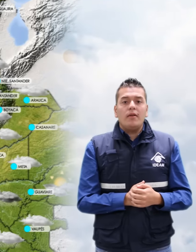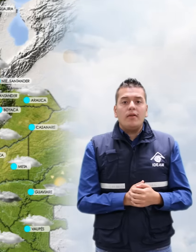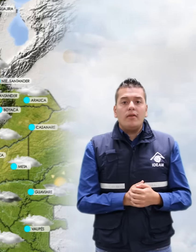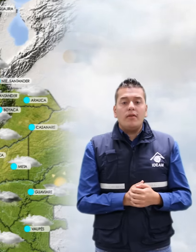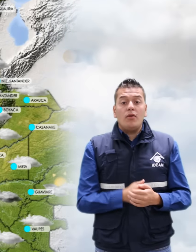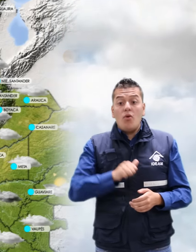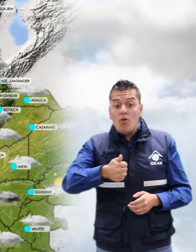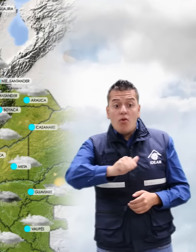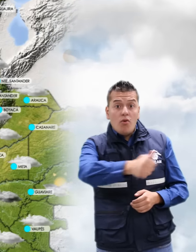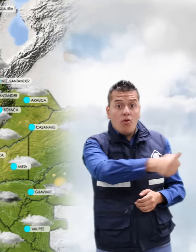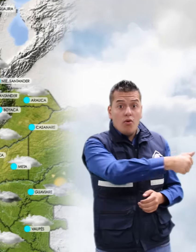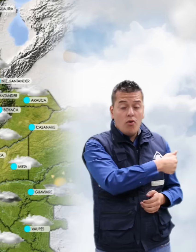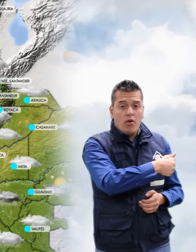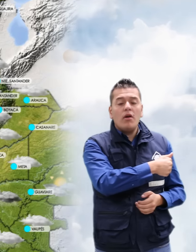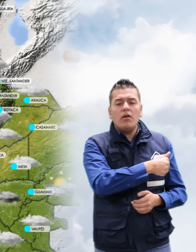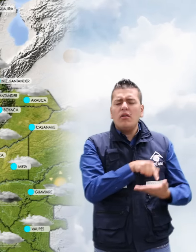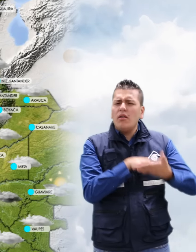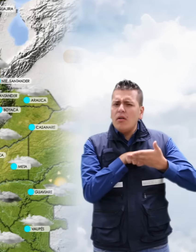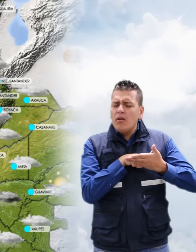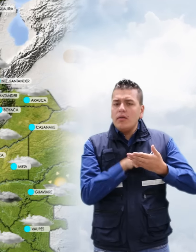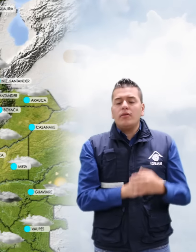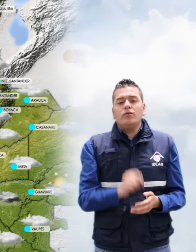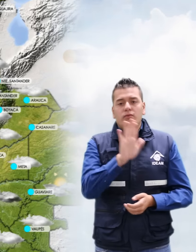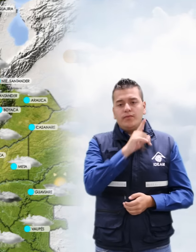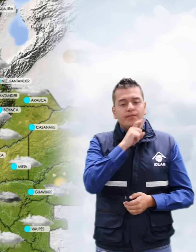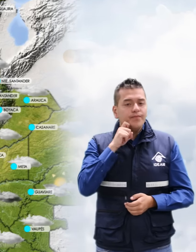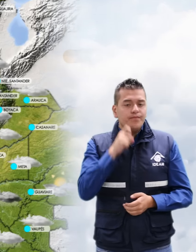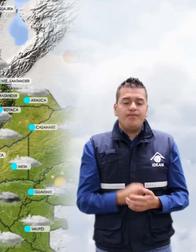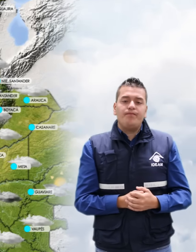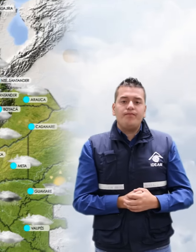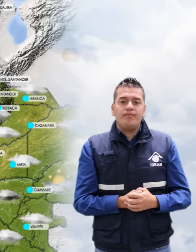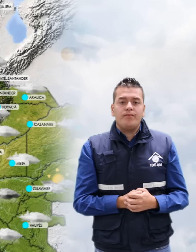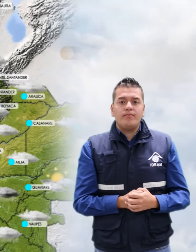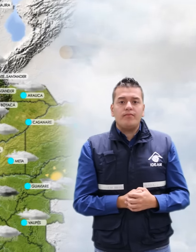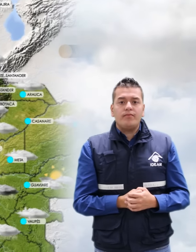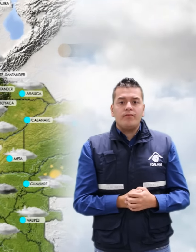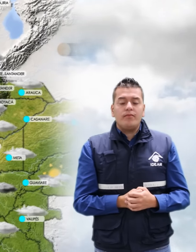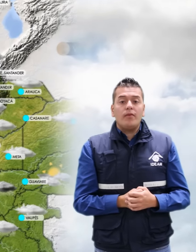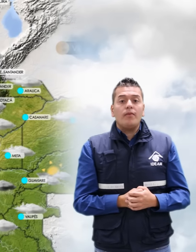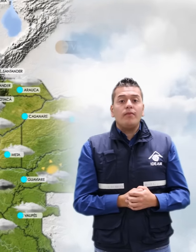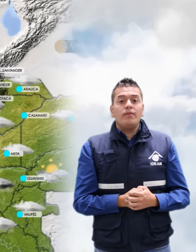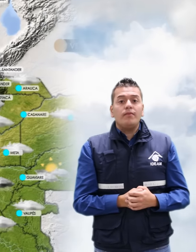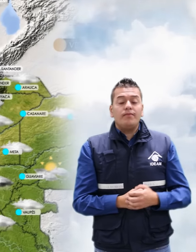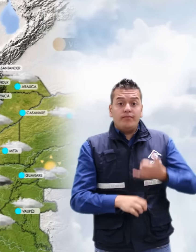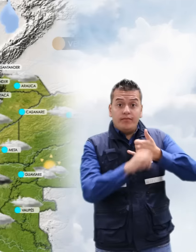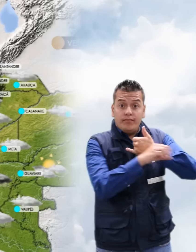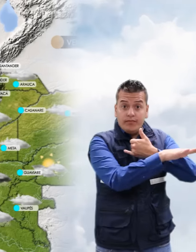resto de la región, predominarán las condiciones secas. Sobre la región Orinoquía, se